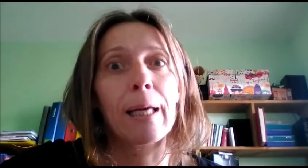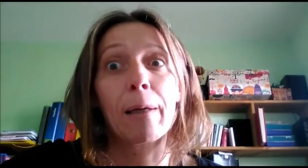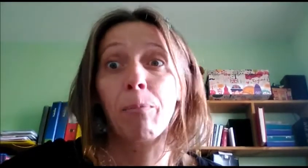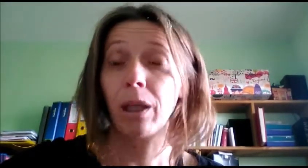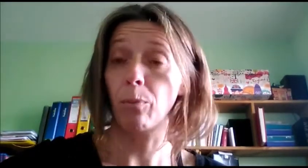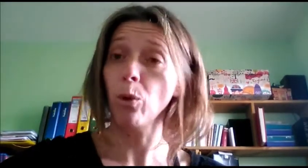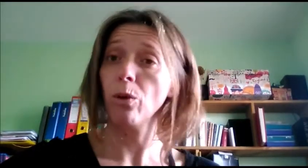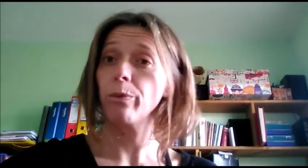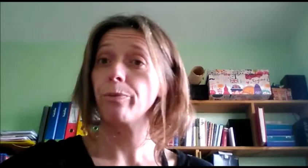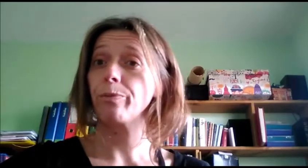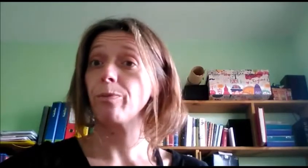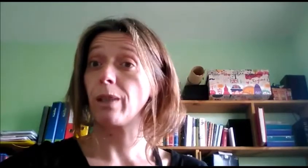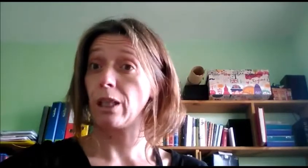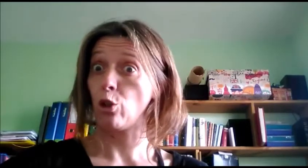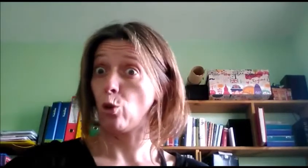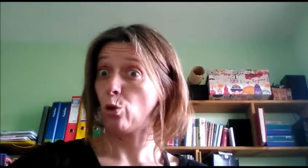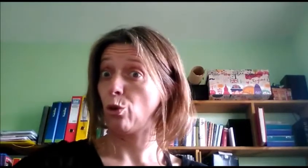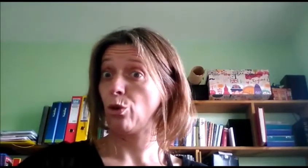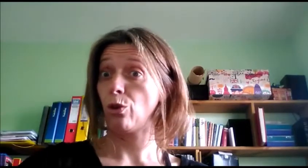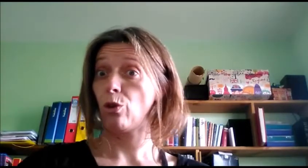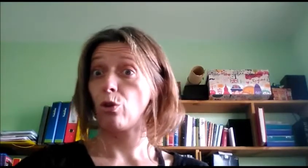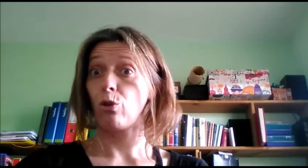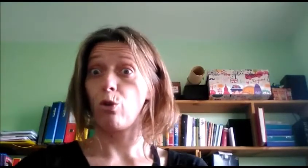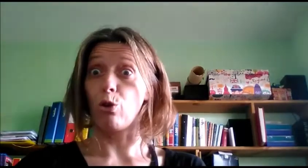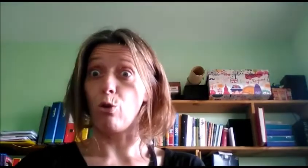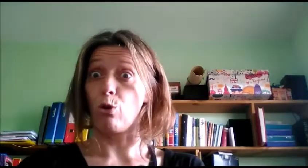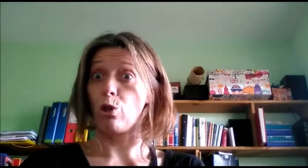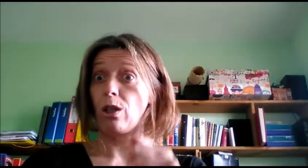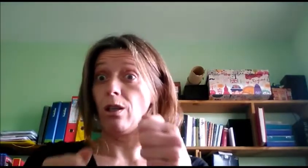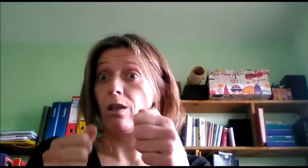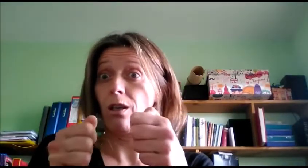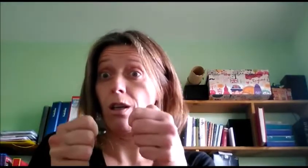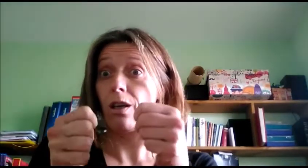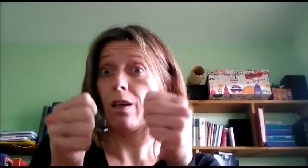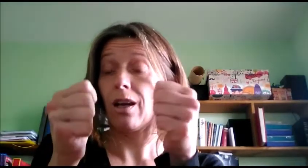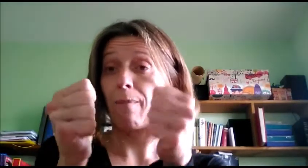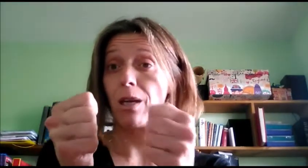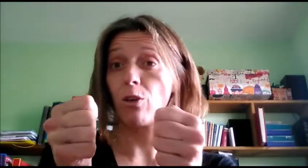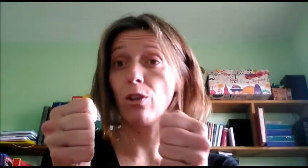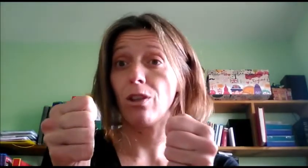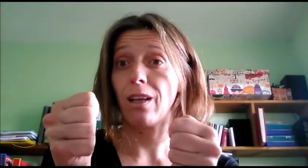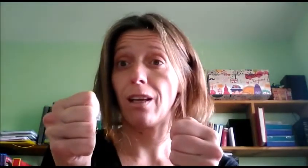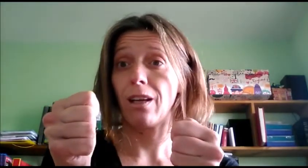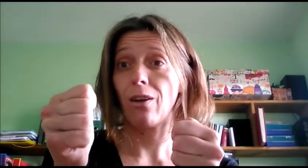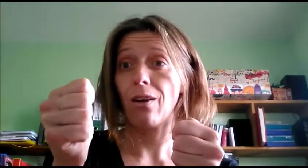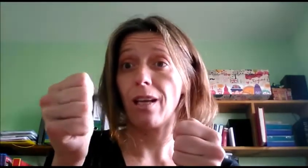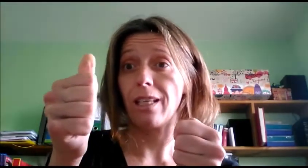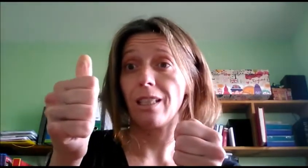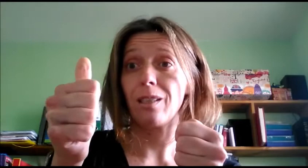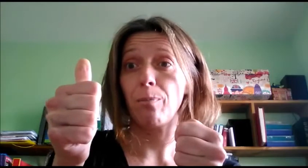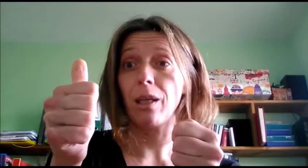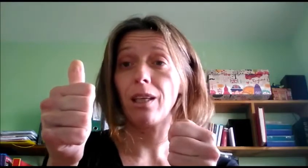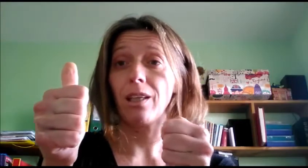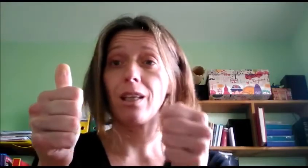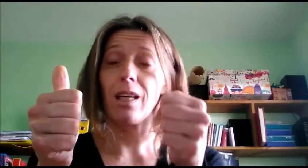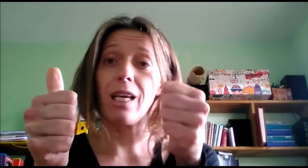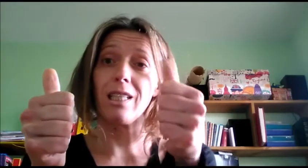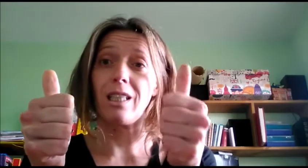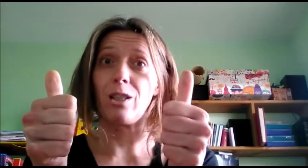Piki Puk que son dos amigos Este es Pik, este